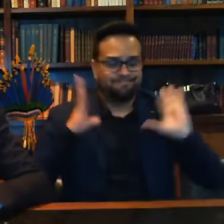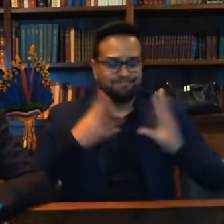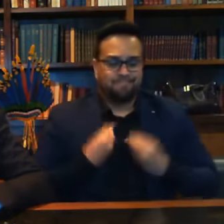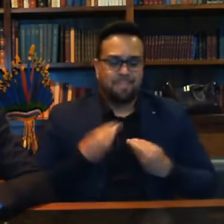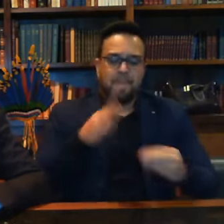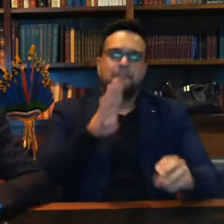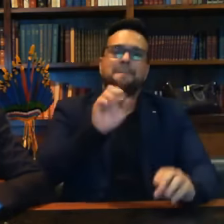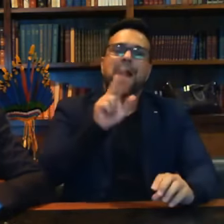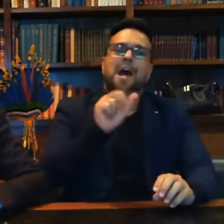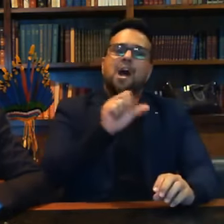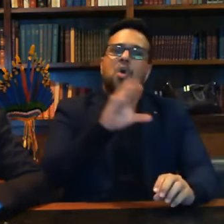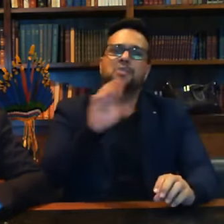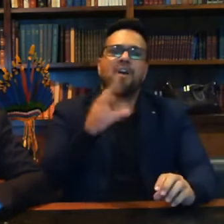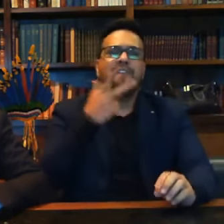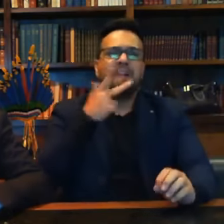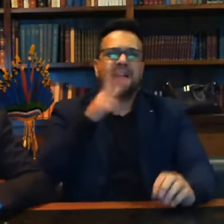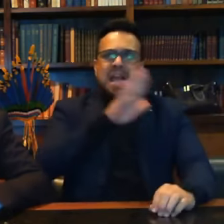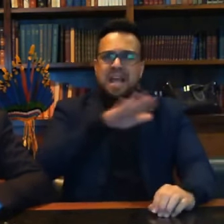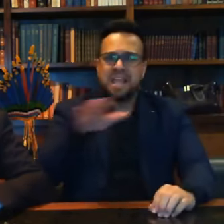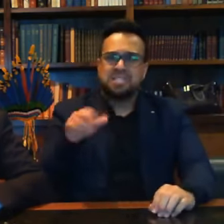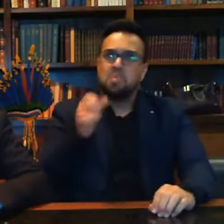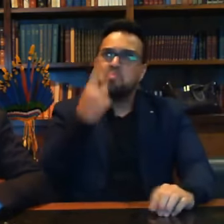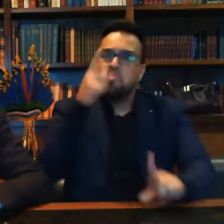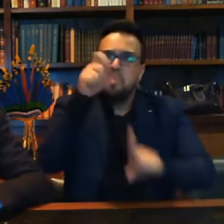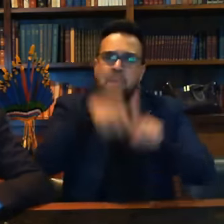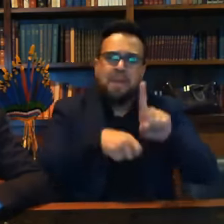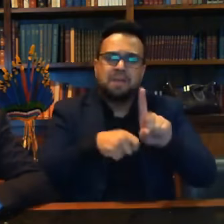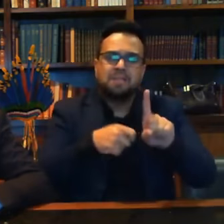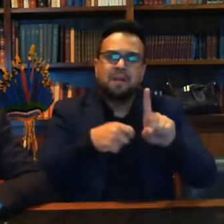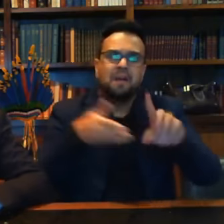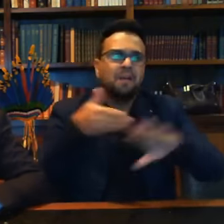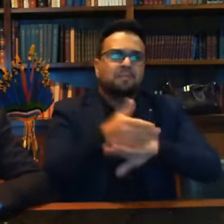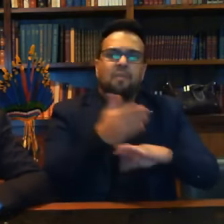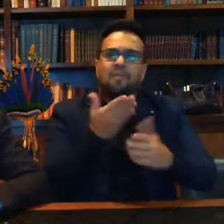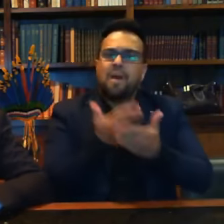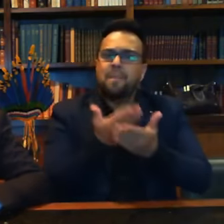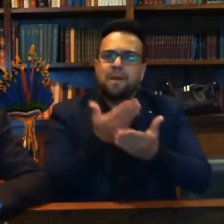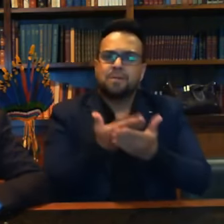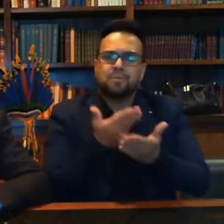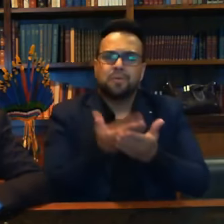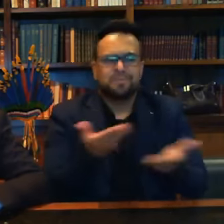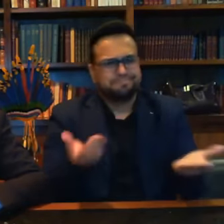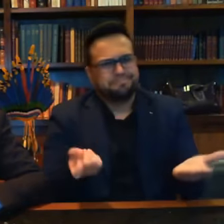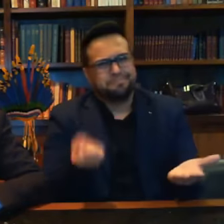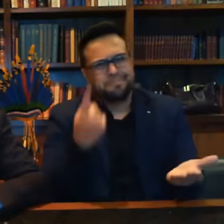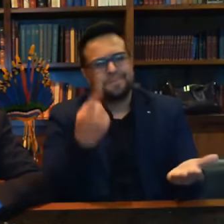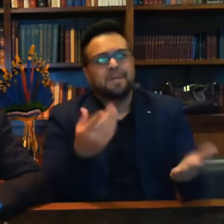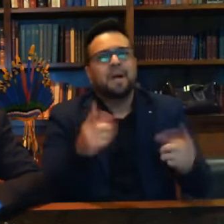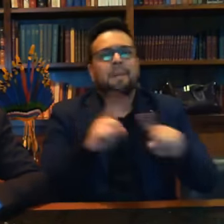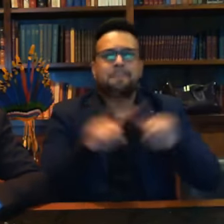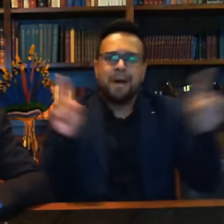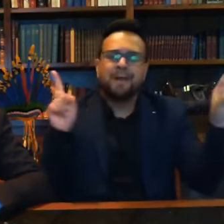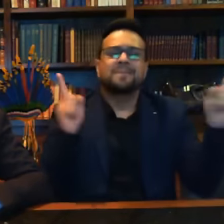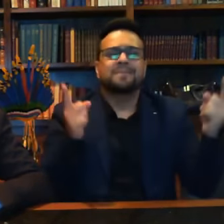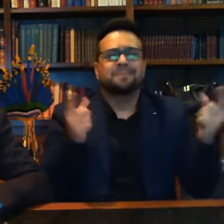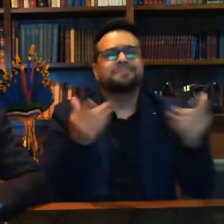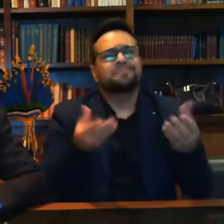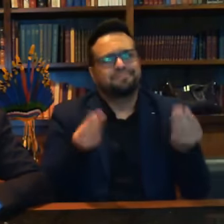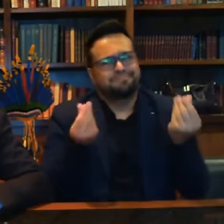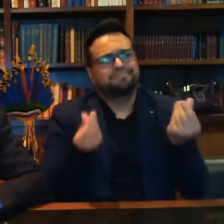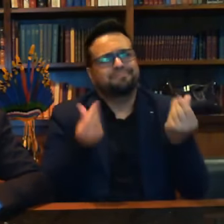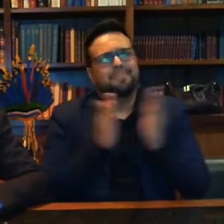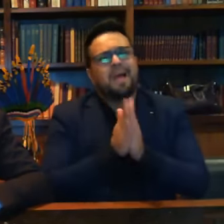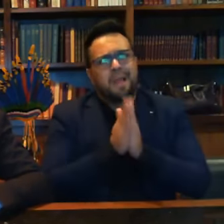dizer que as criancinhas ficariam um mês sem aula, isso não me entender, não quero adjetivá-lo aqui, mas, pelo amor de Deus, tá